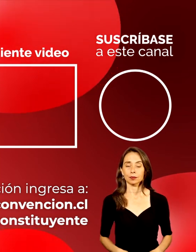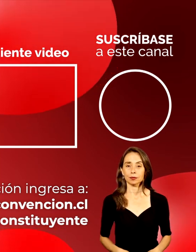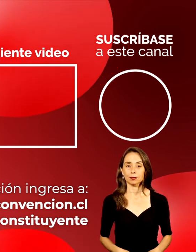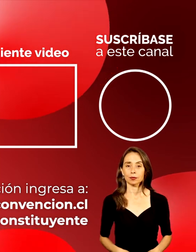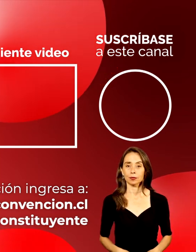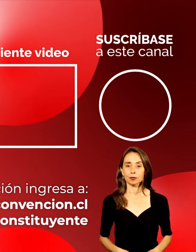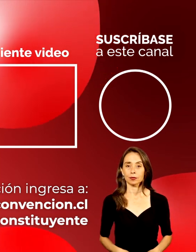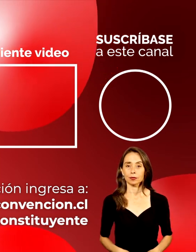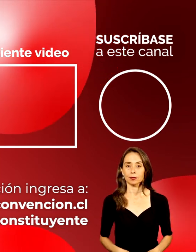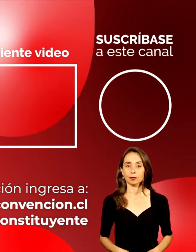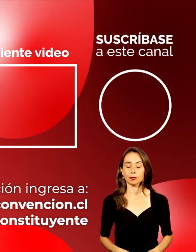proceso constituyente